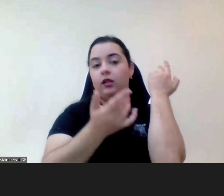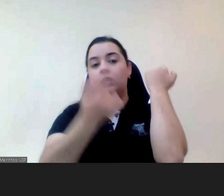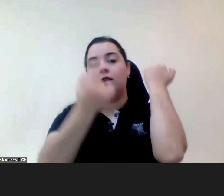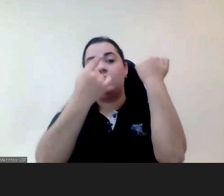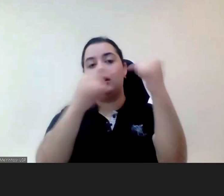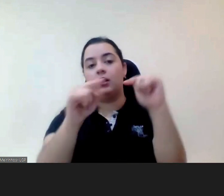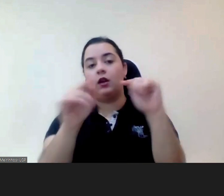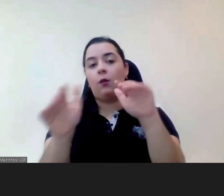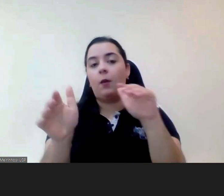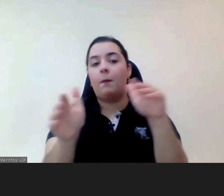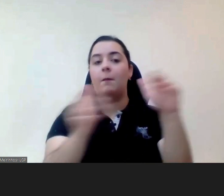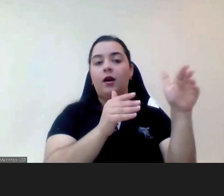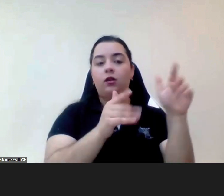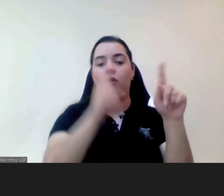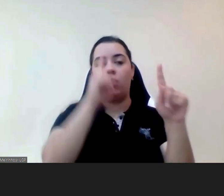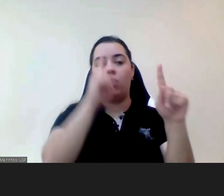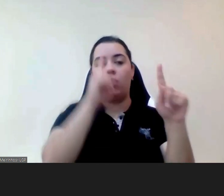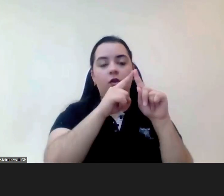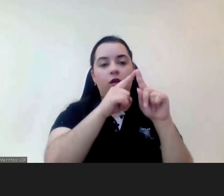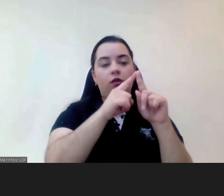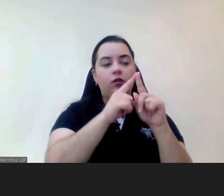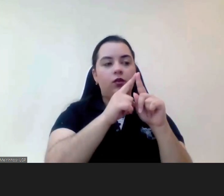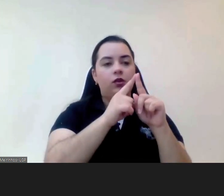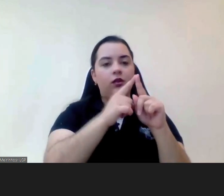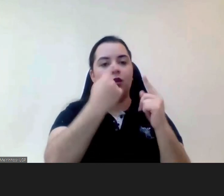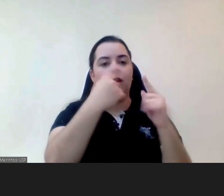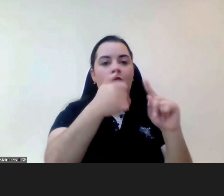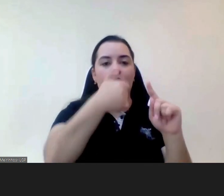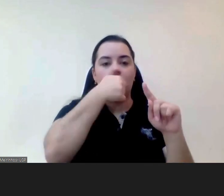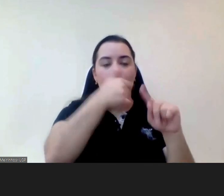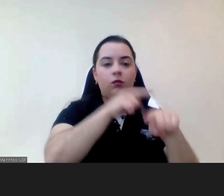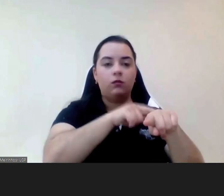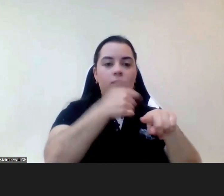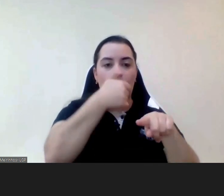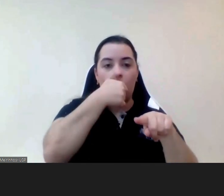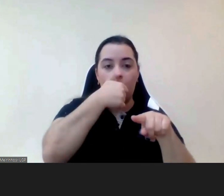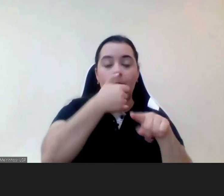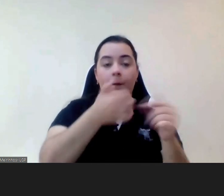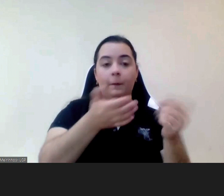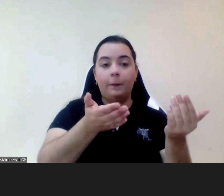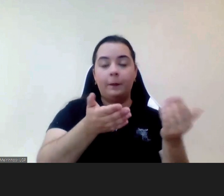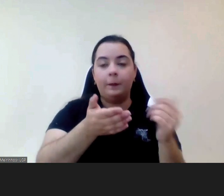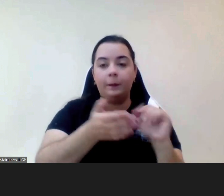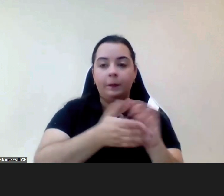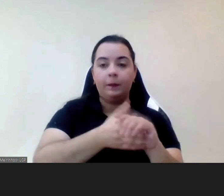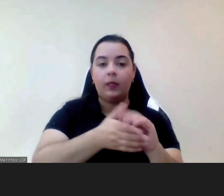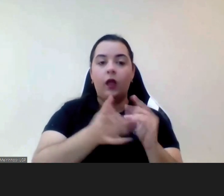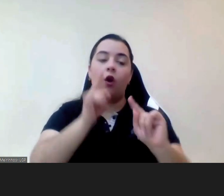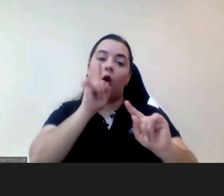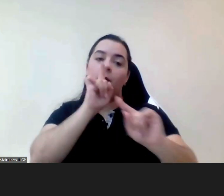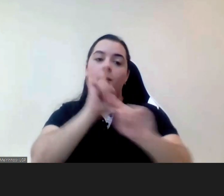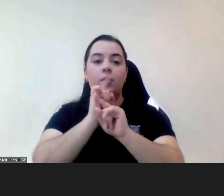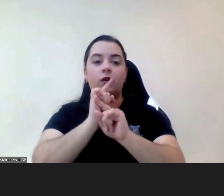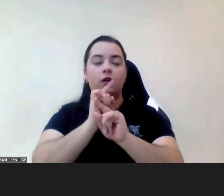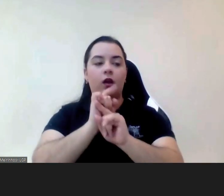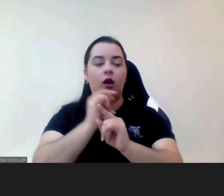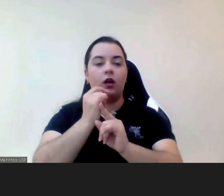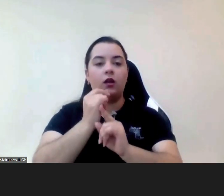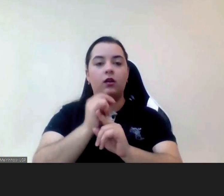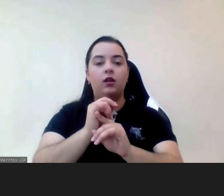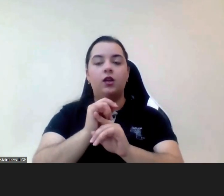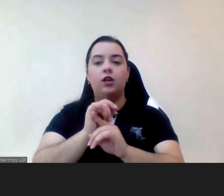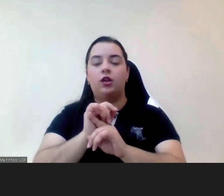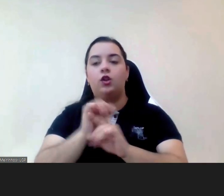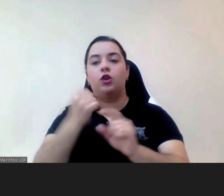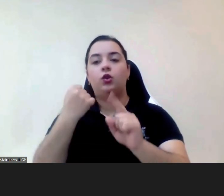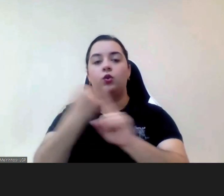ocupacional também estariam a combater e estão a combater o estigma associado à demência mental promovendo